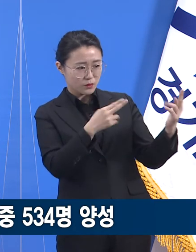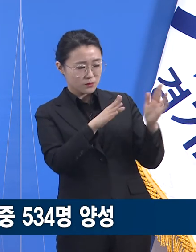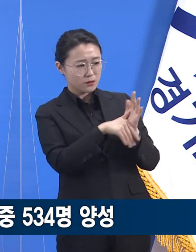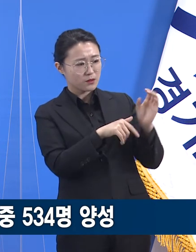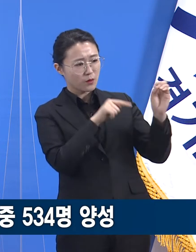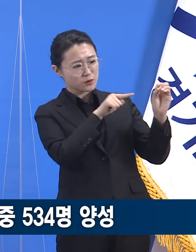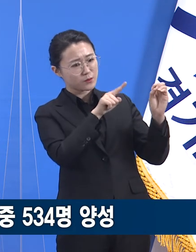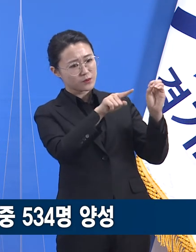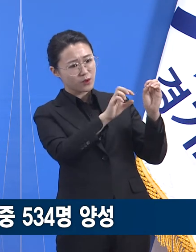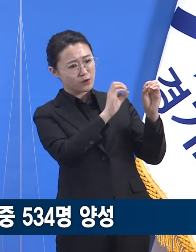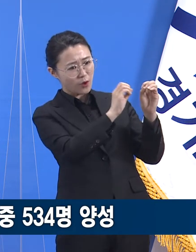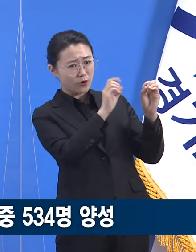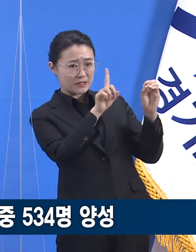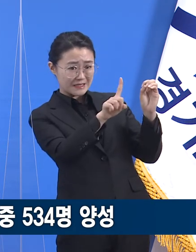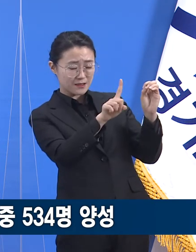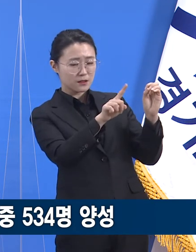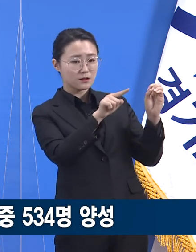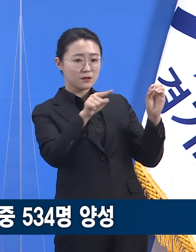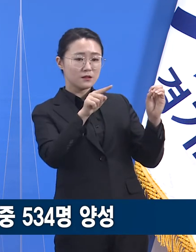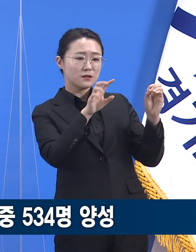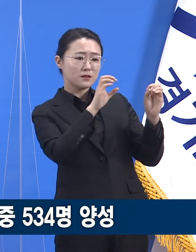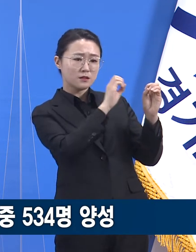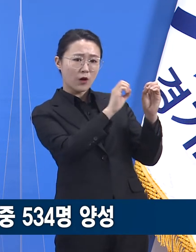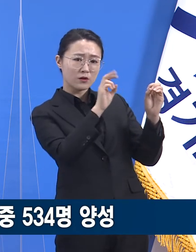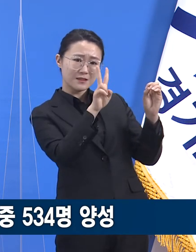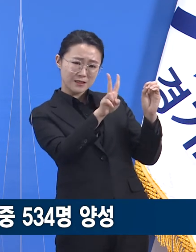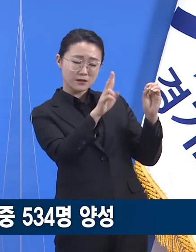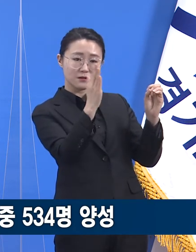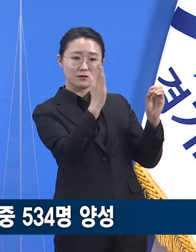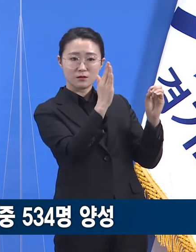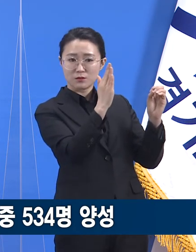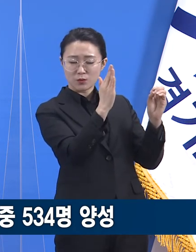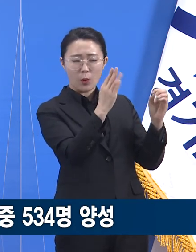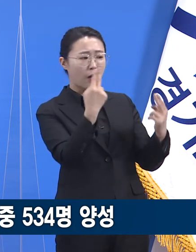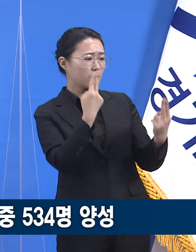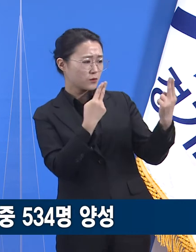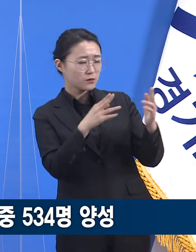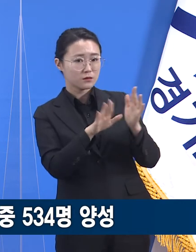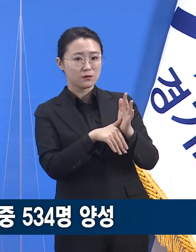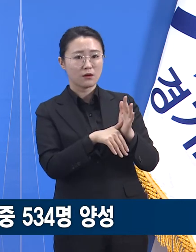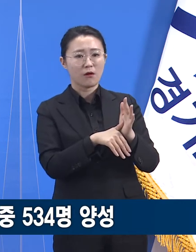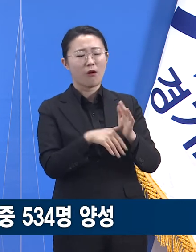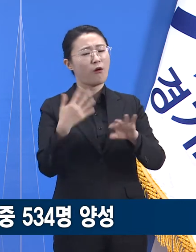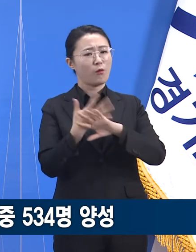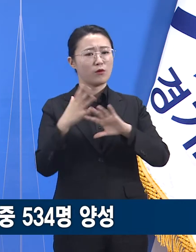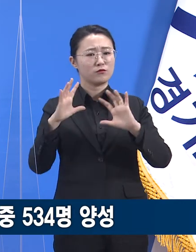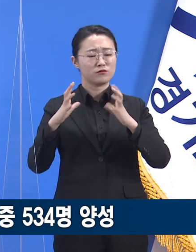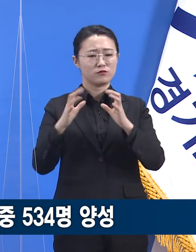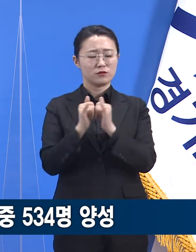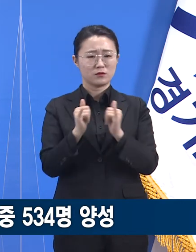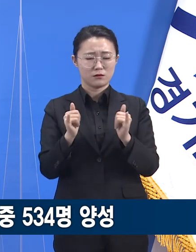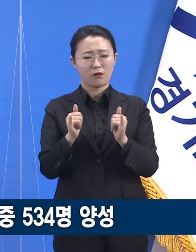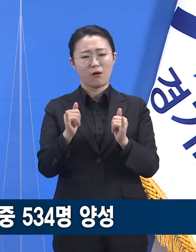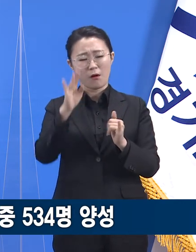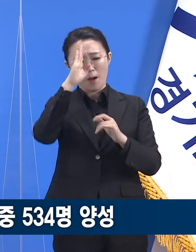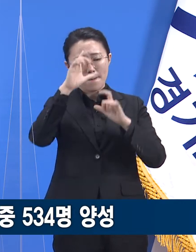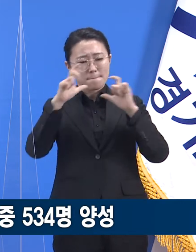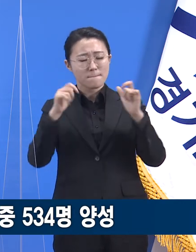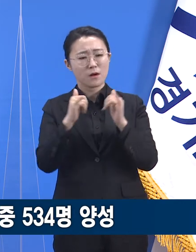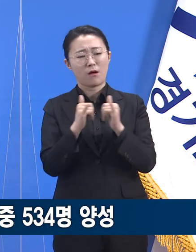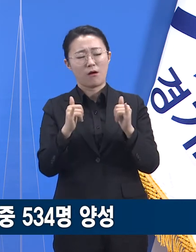%에서 0.02% 내외 수준이었음을 비교하면 상당히 높은 결과값입니다.